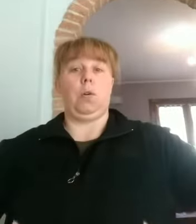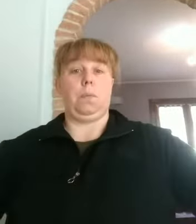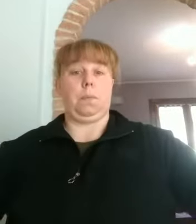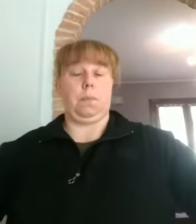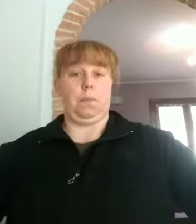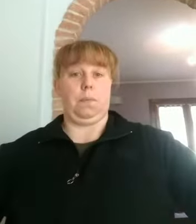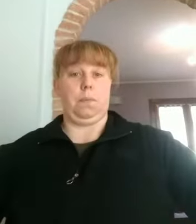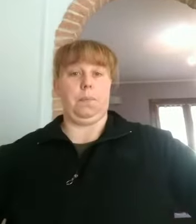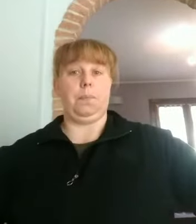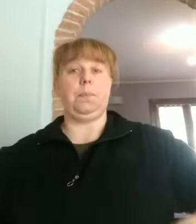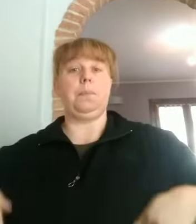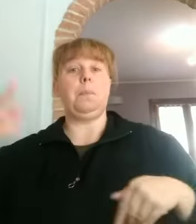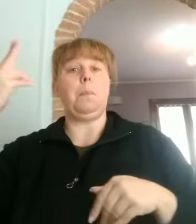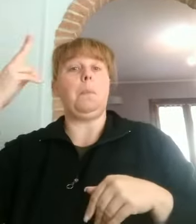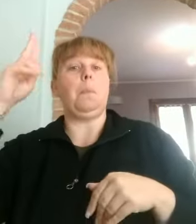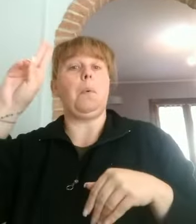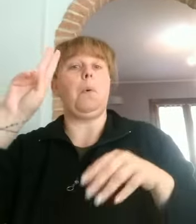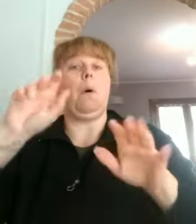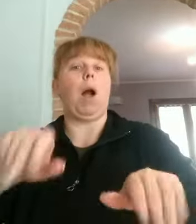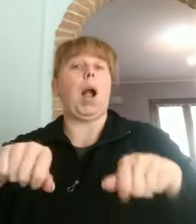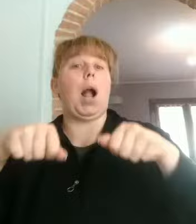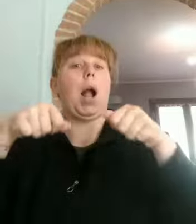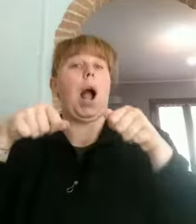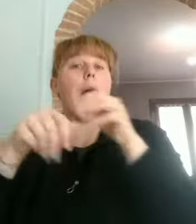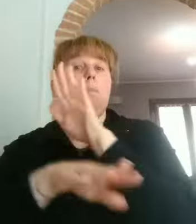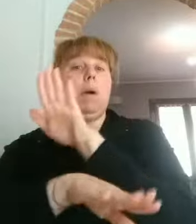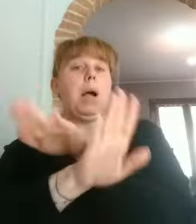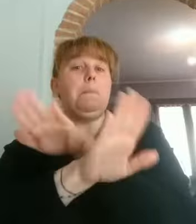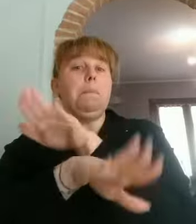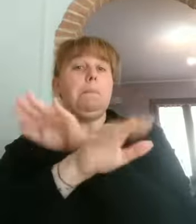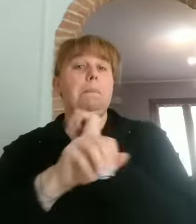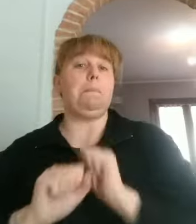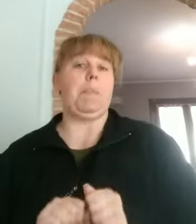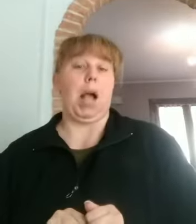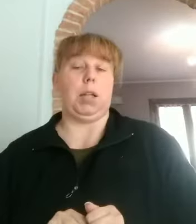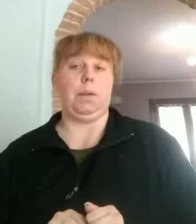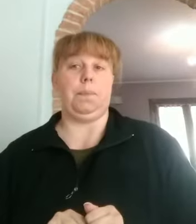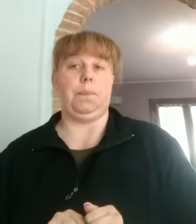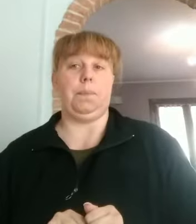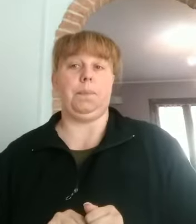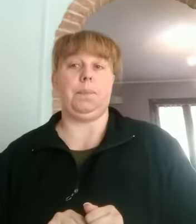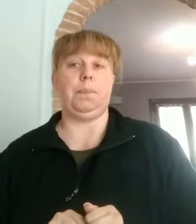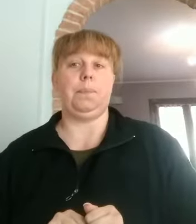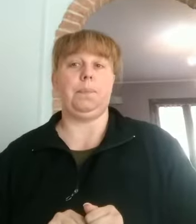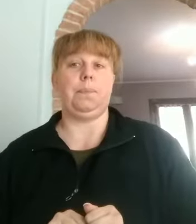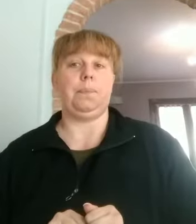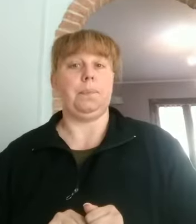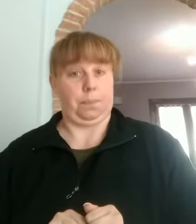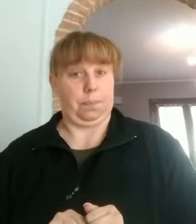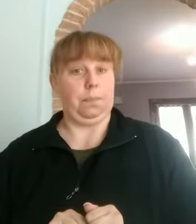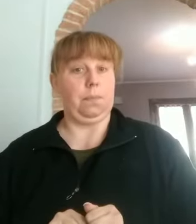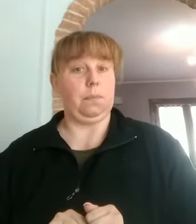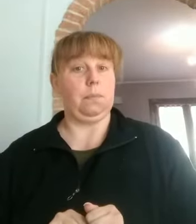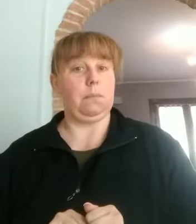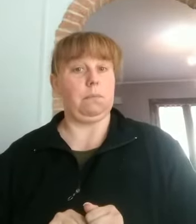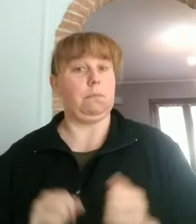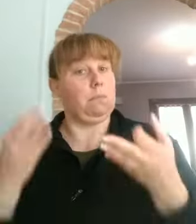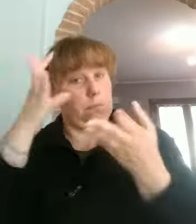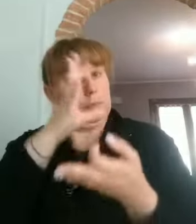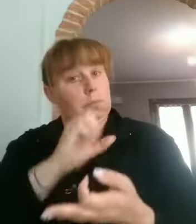le gambe. E i piedi, the feet. Ok? Poi mi raccomando,